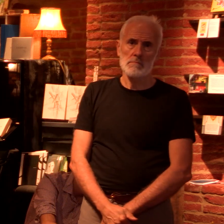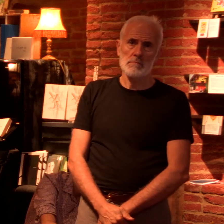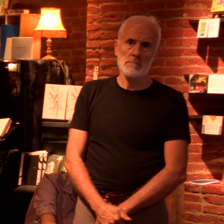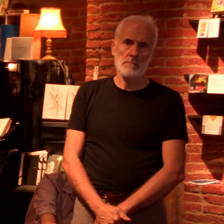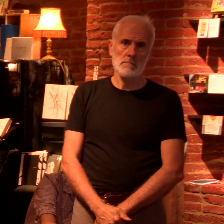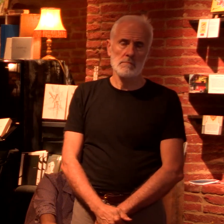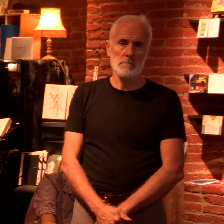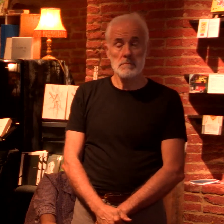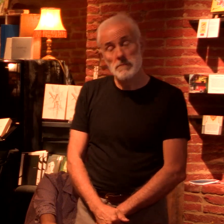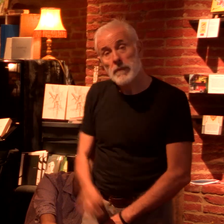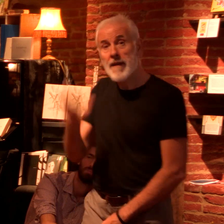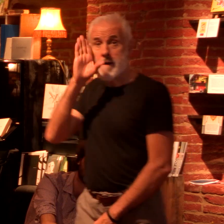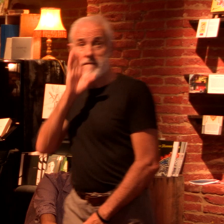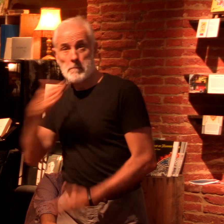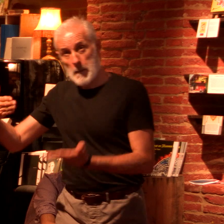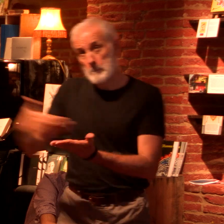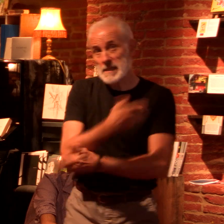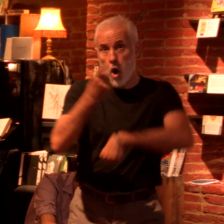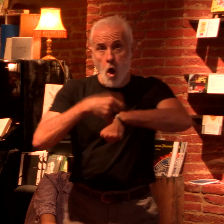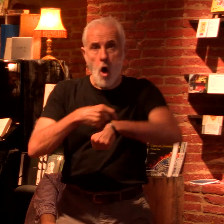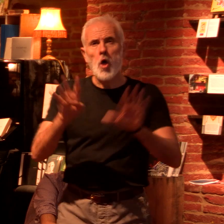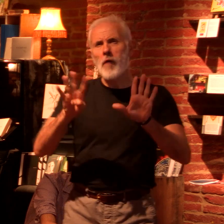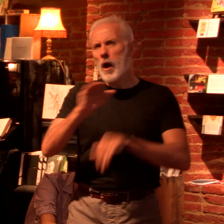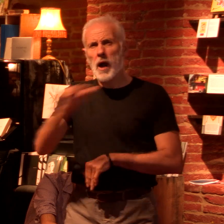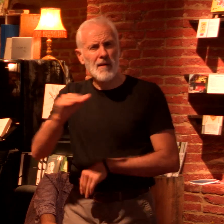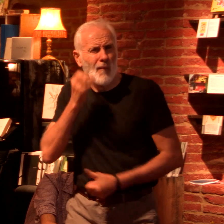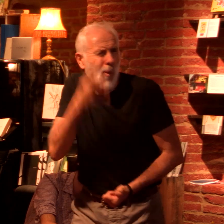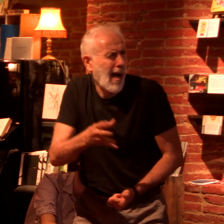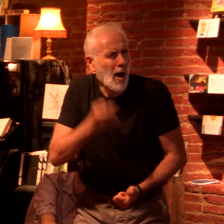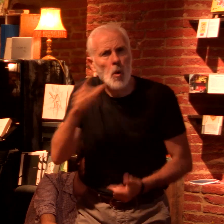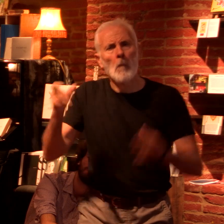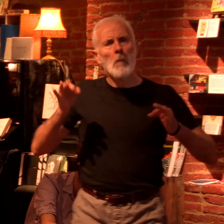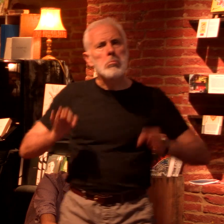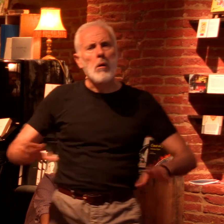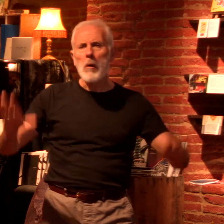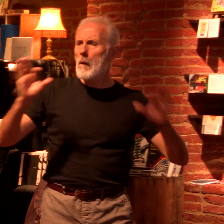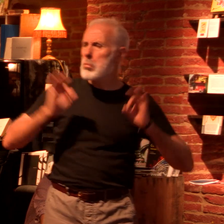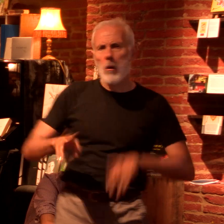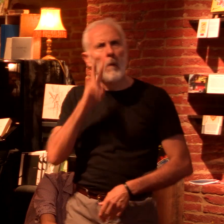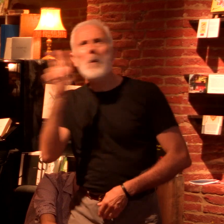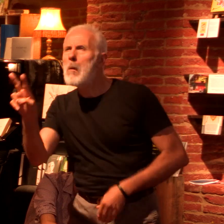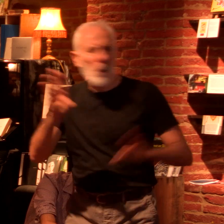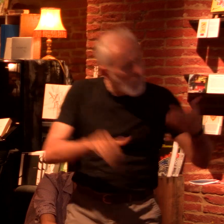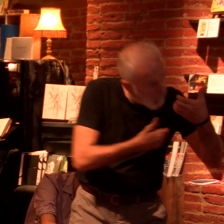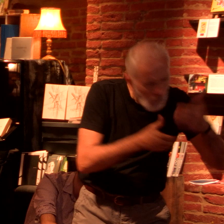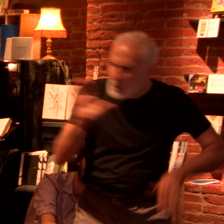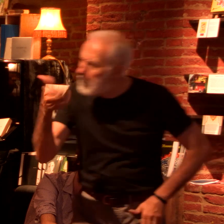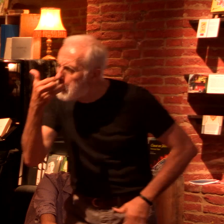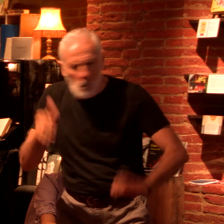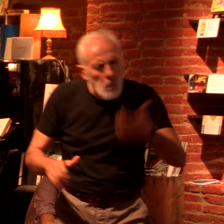Elle passe à la supérette à 9h15. Comme chaque jour, elle prend son temps. Elle regarde longuement plein d'étiquettes, même si elle choisit quasiment